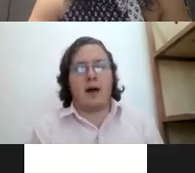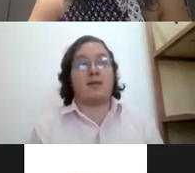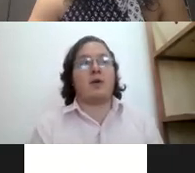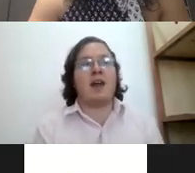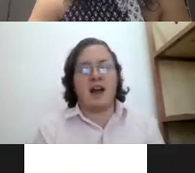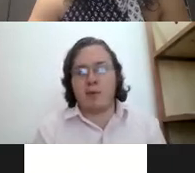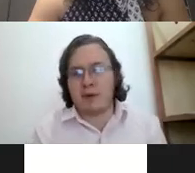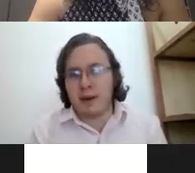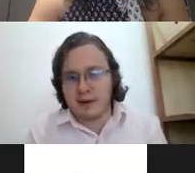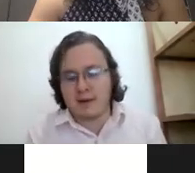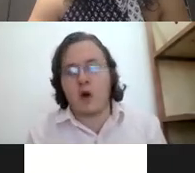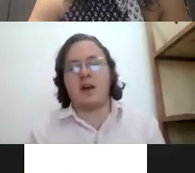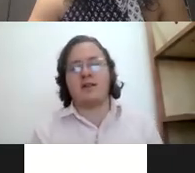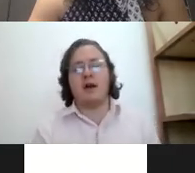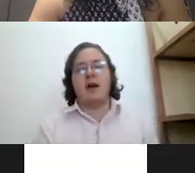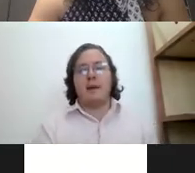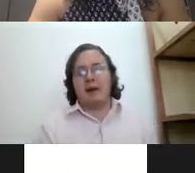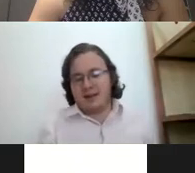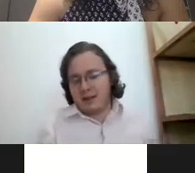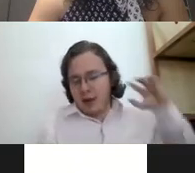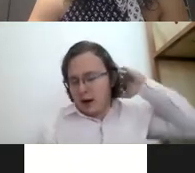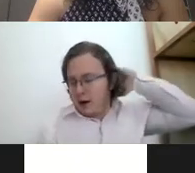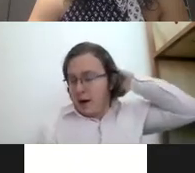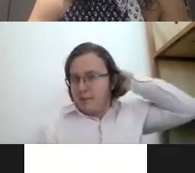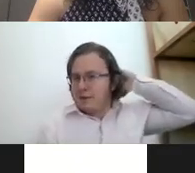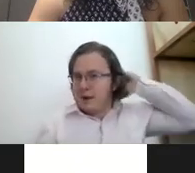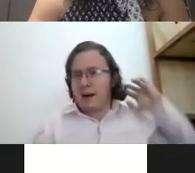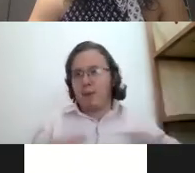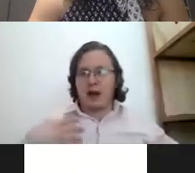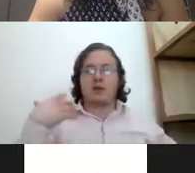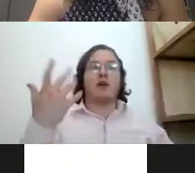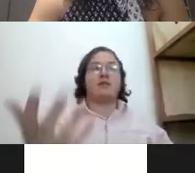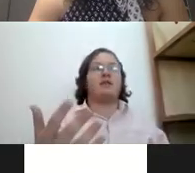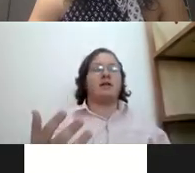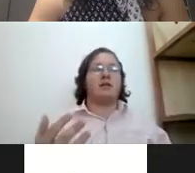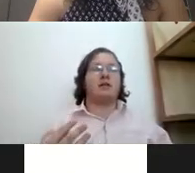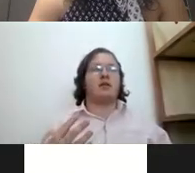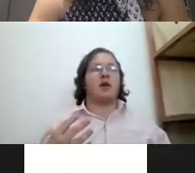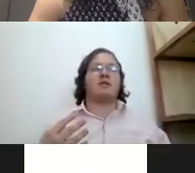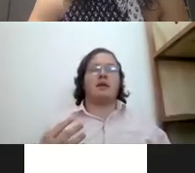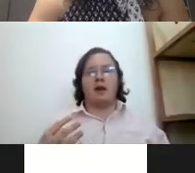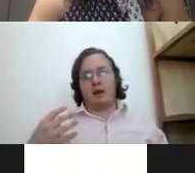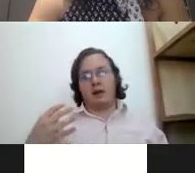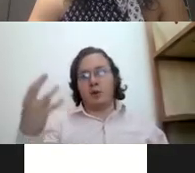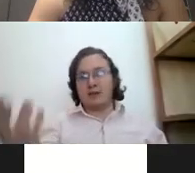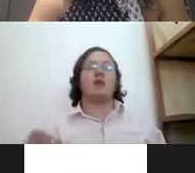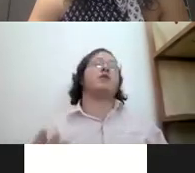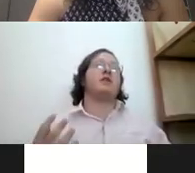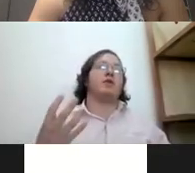asesorías mis propias capacitaciones empresas también pues para apoyar a todos estos sectores turísticos sectores